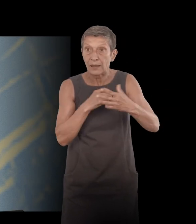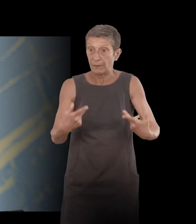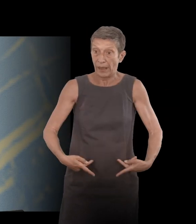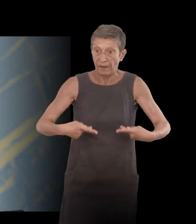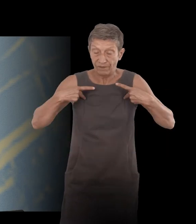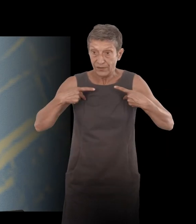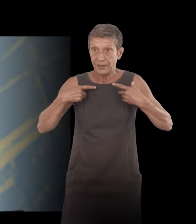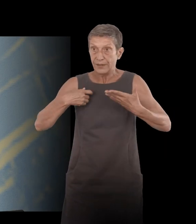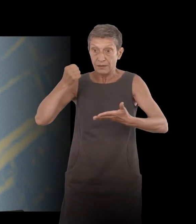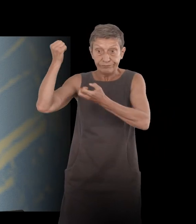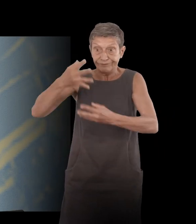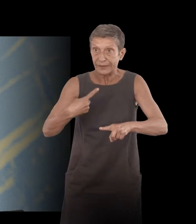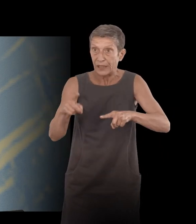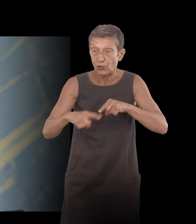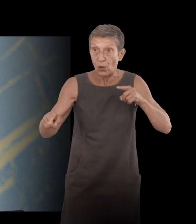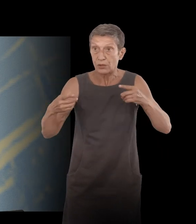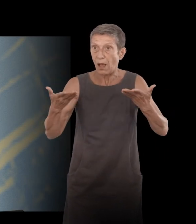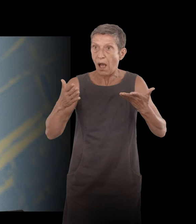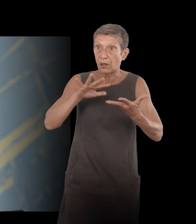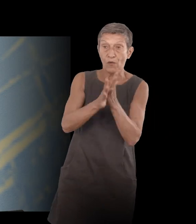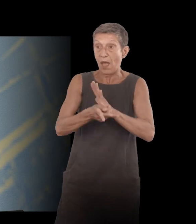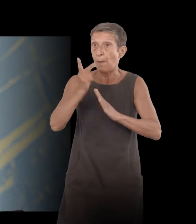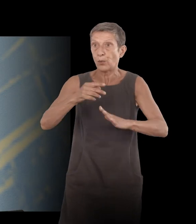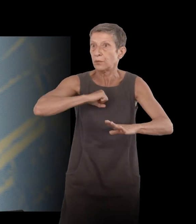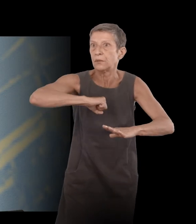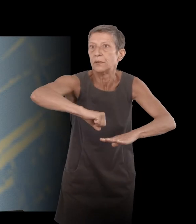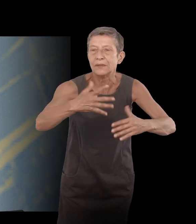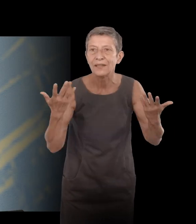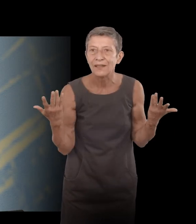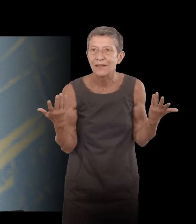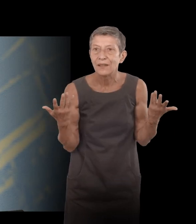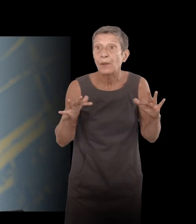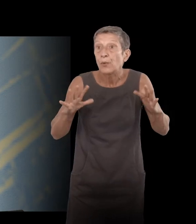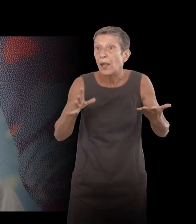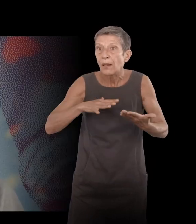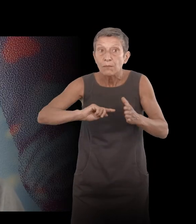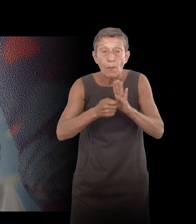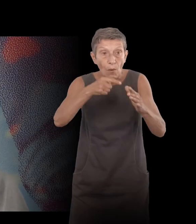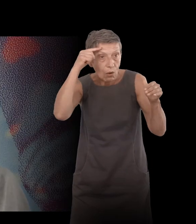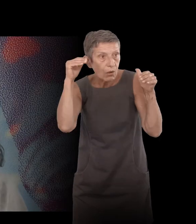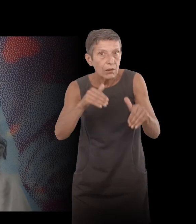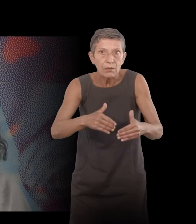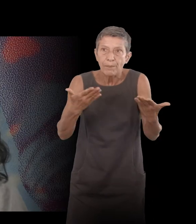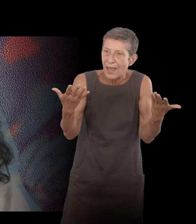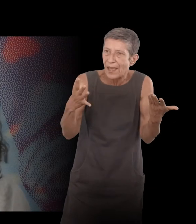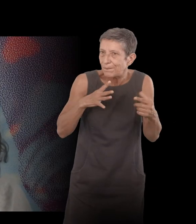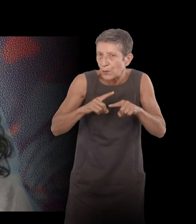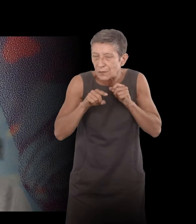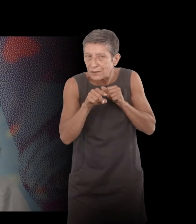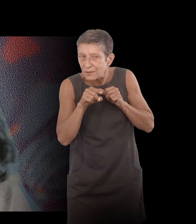dents de scie avec ces moments de désespoir, mais est-ce que c'est aussi quelque chose que vous avez connu, c'est-à-dire de passer d'un abattement à une forme